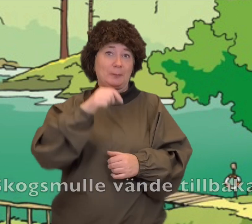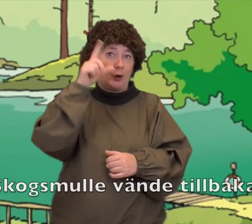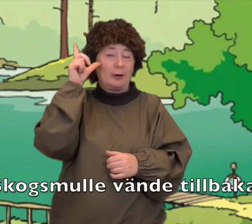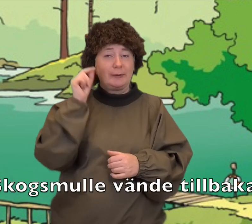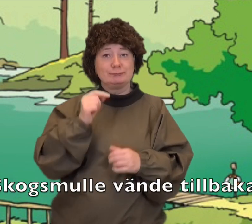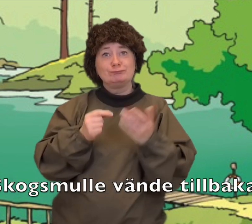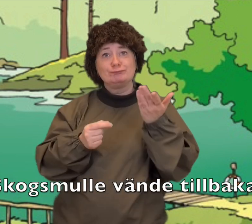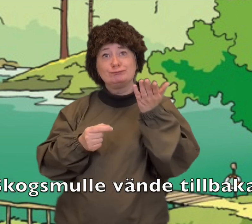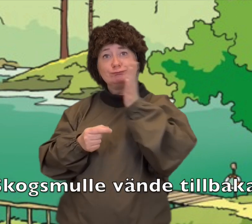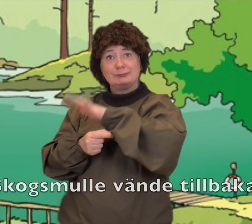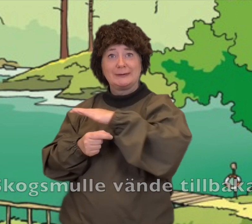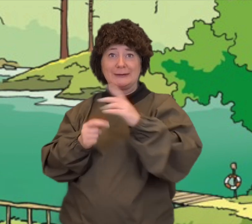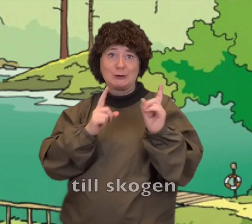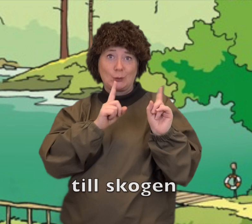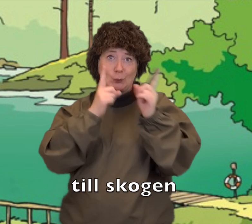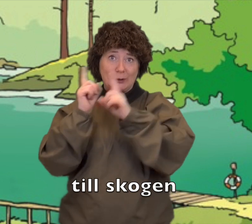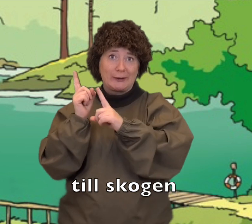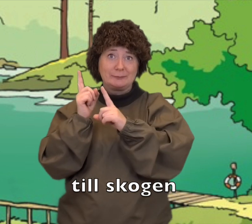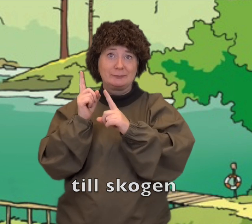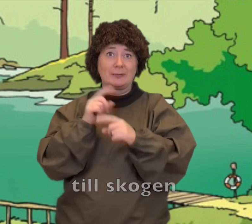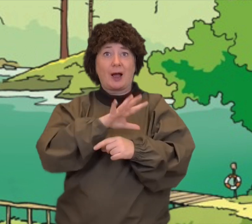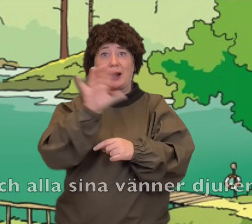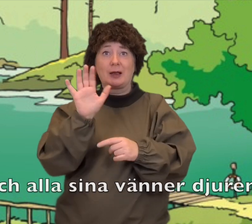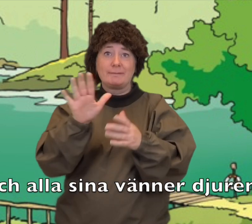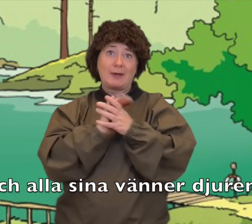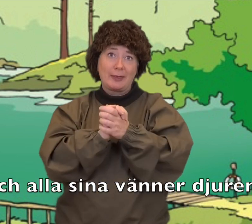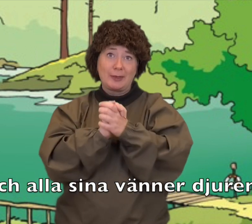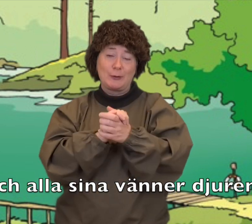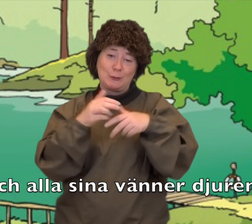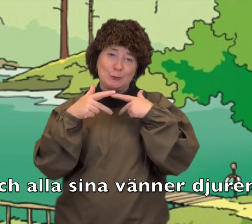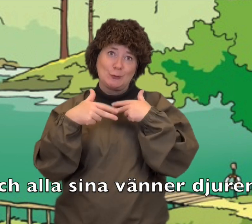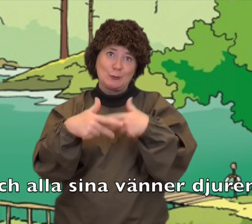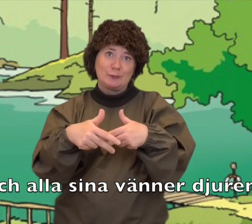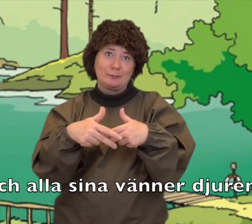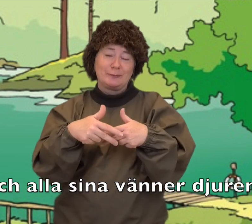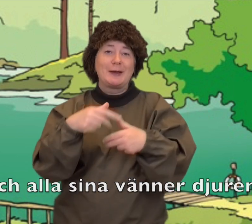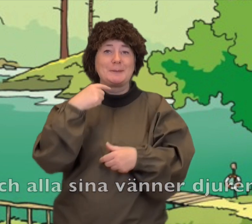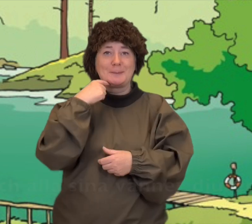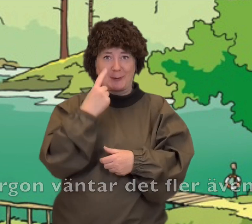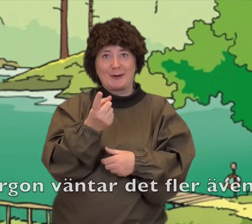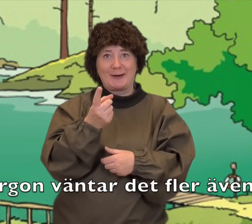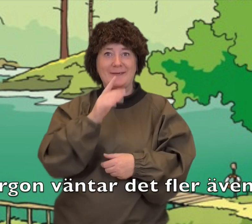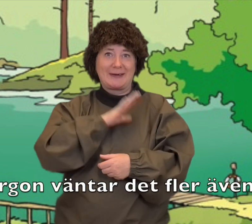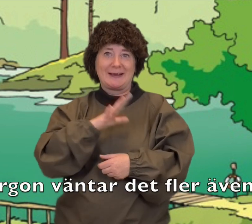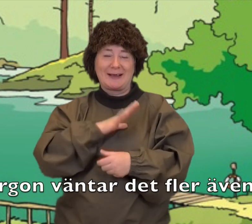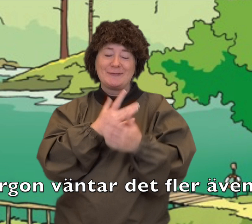Skogsmulle vände tillbaka till skogen. Och alla sina vänner, djuren. Imorgon